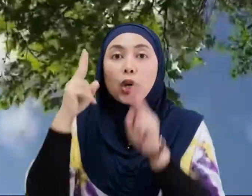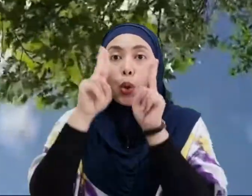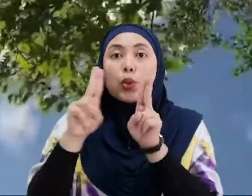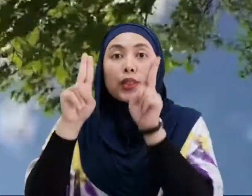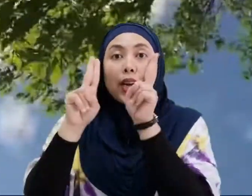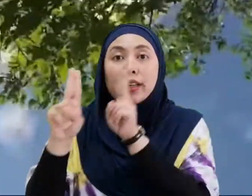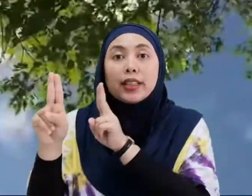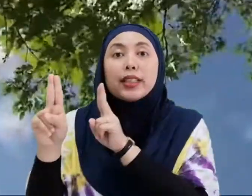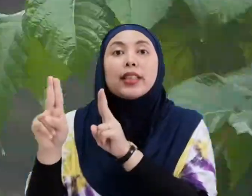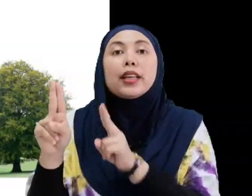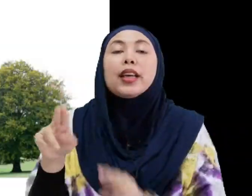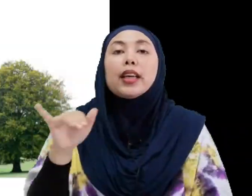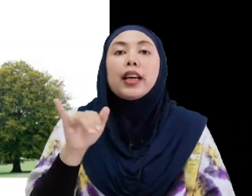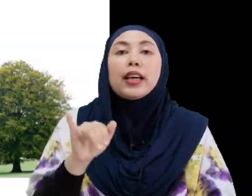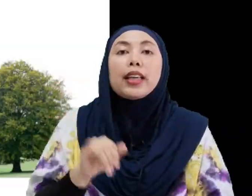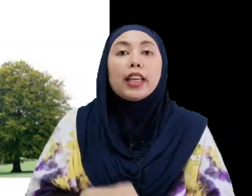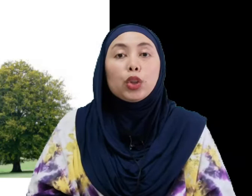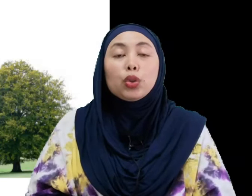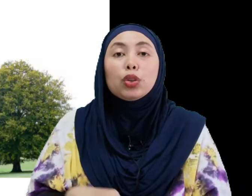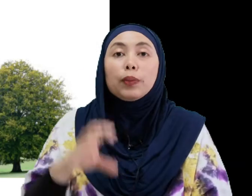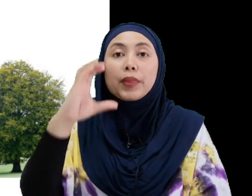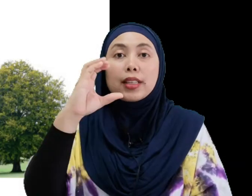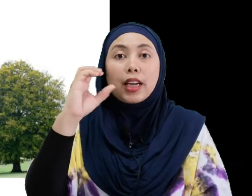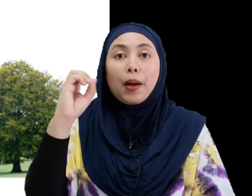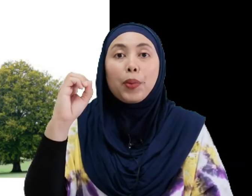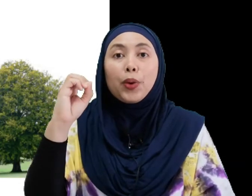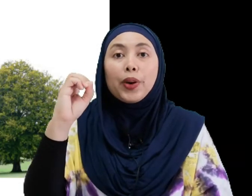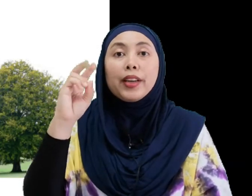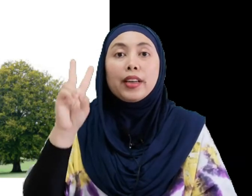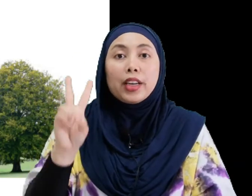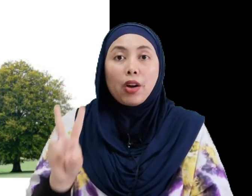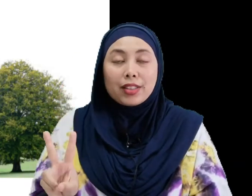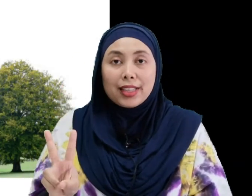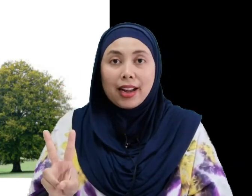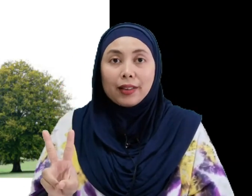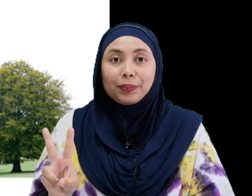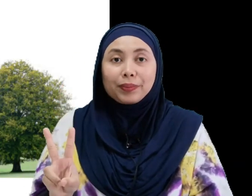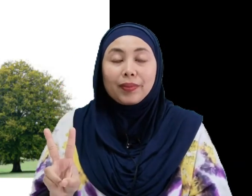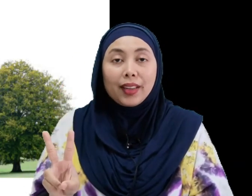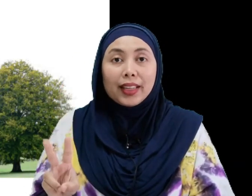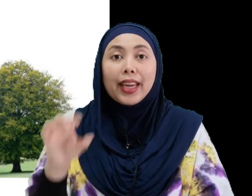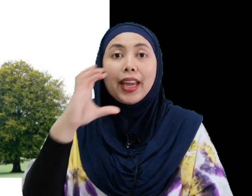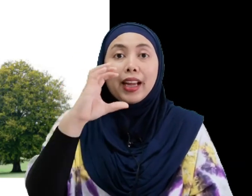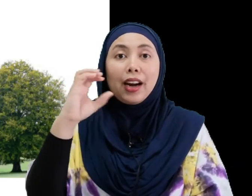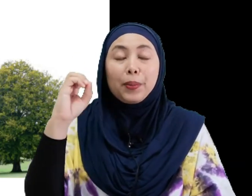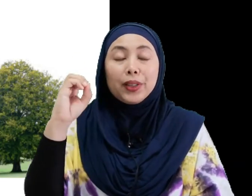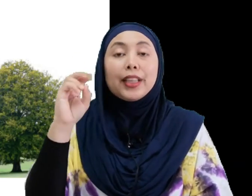udara Iaitu Karbon dioksida Okey Karbon